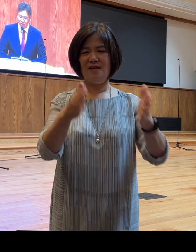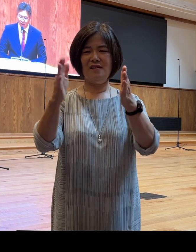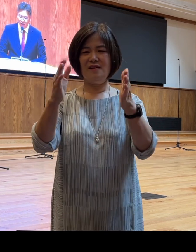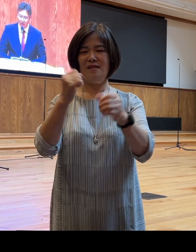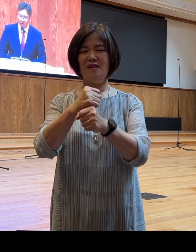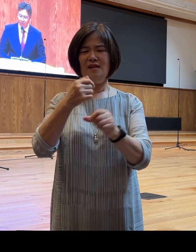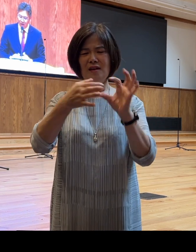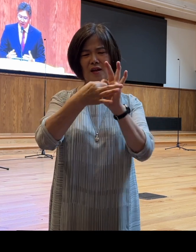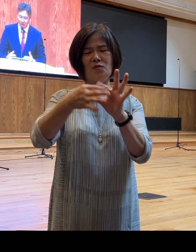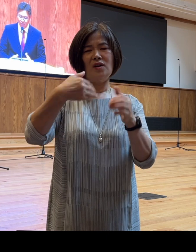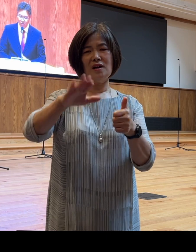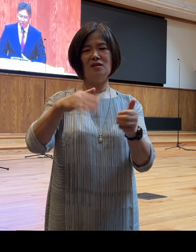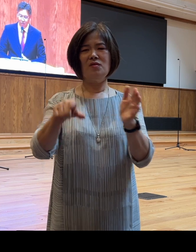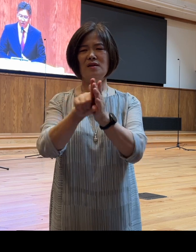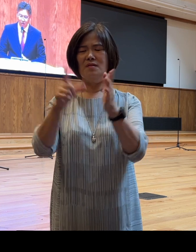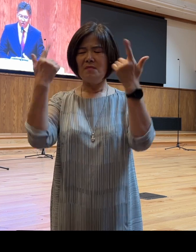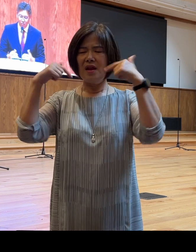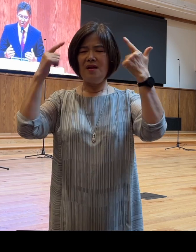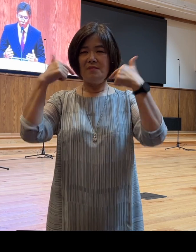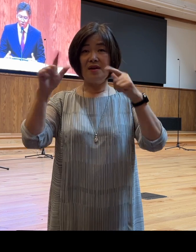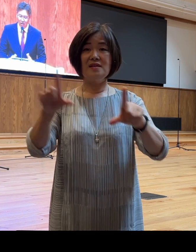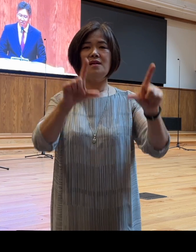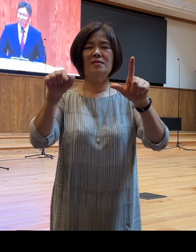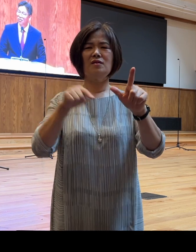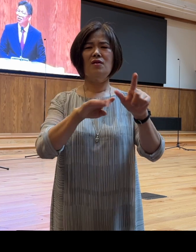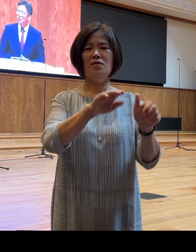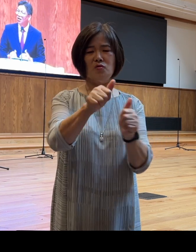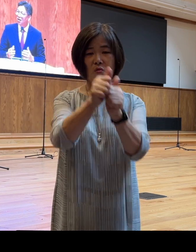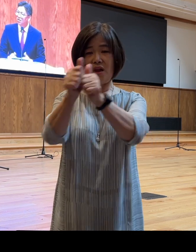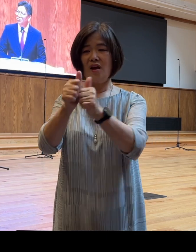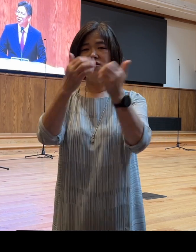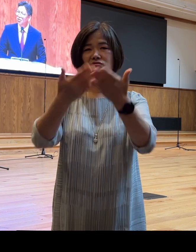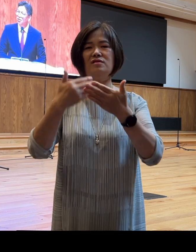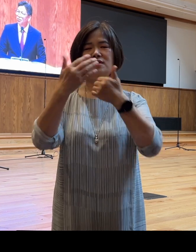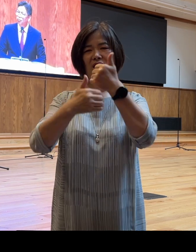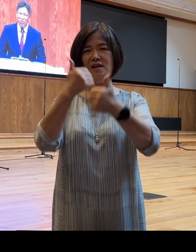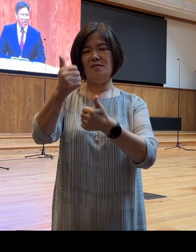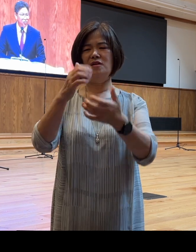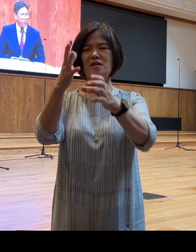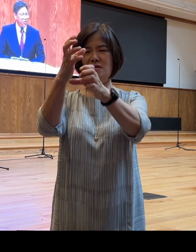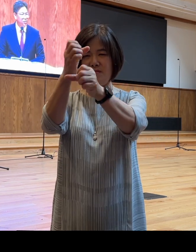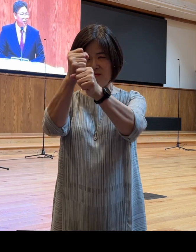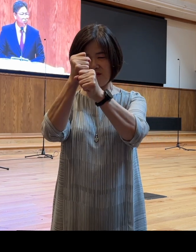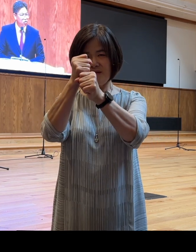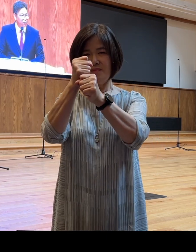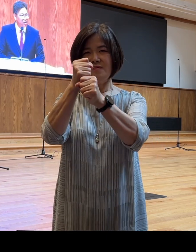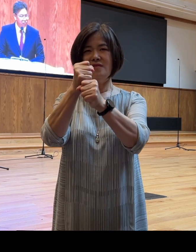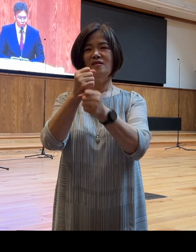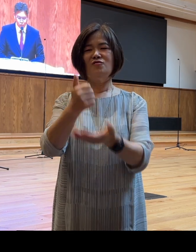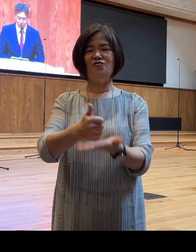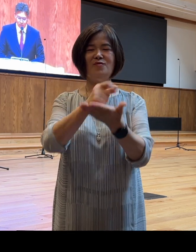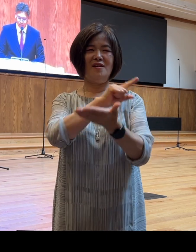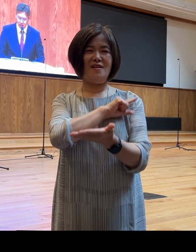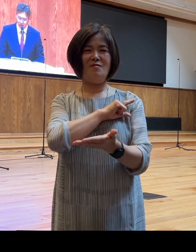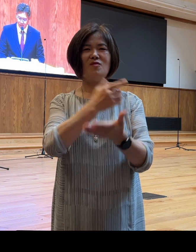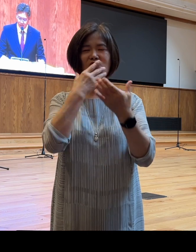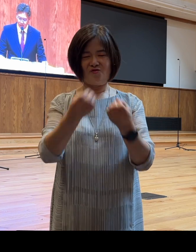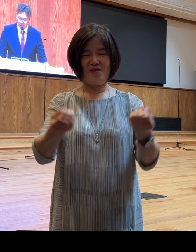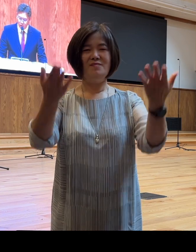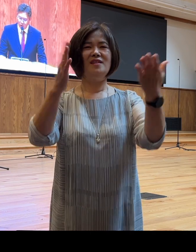매일의 삶에서 여러분과 동행하시는 하나님을 붙잡을 수 있기를 주님의 이름으로 추천드립니다 그리고 하나님의